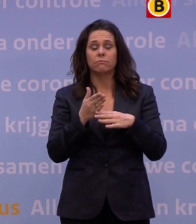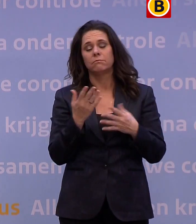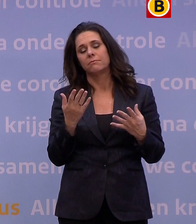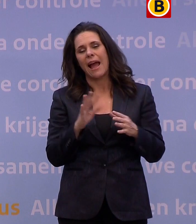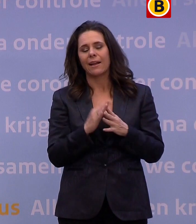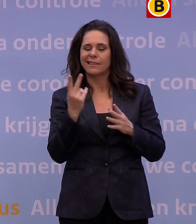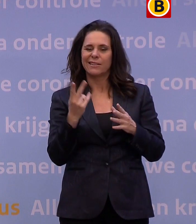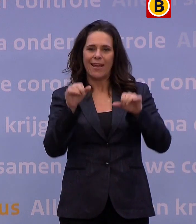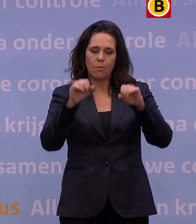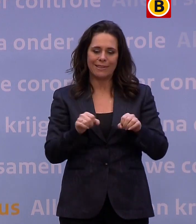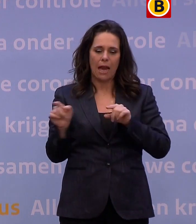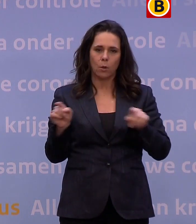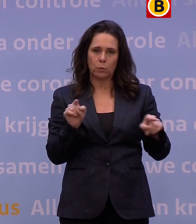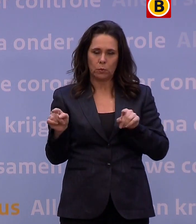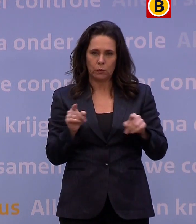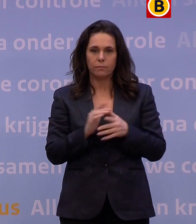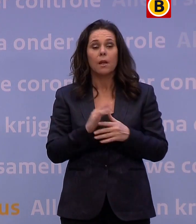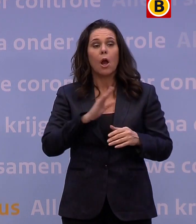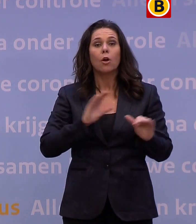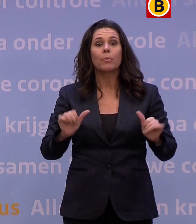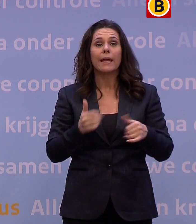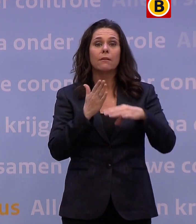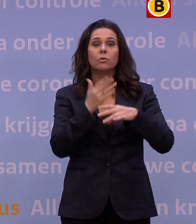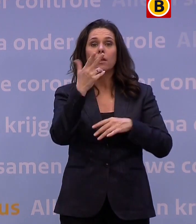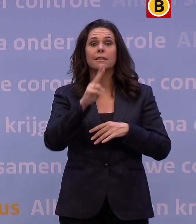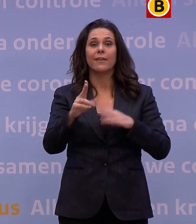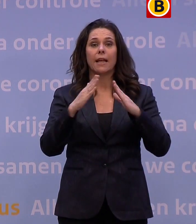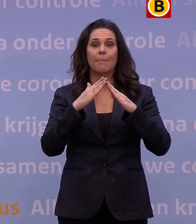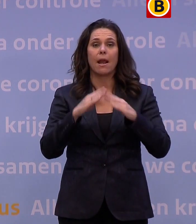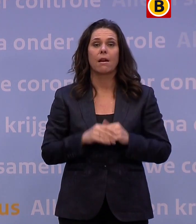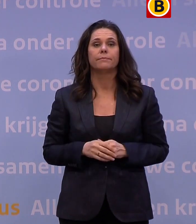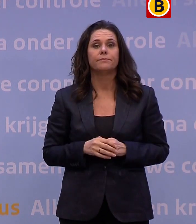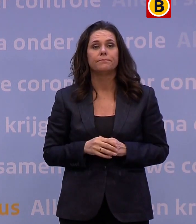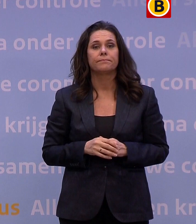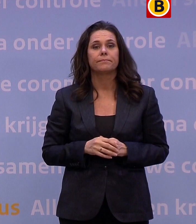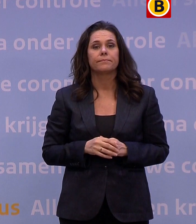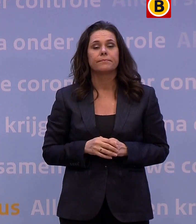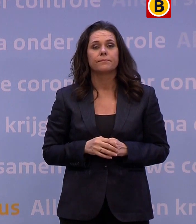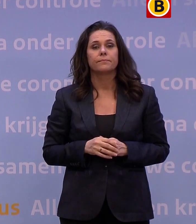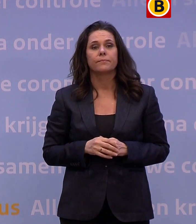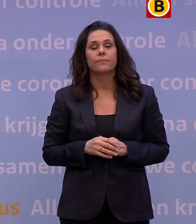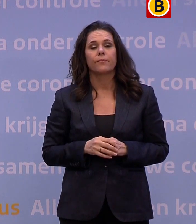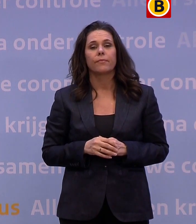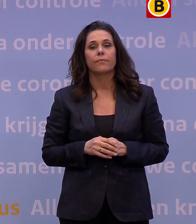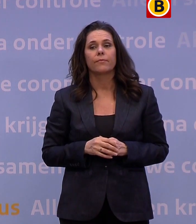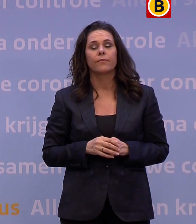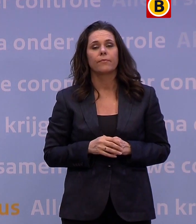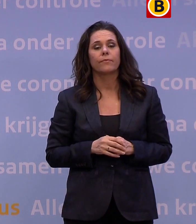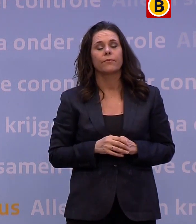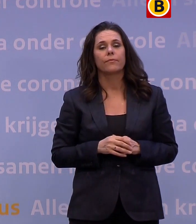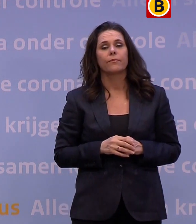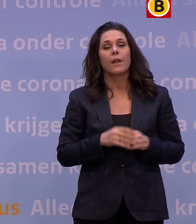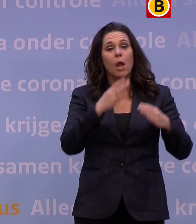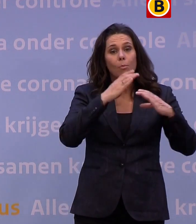zelfstaande besluiten die ook ingaan op woensdag 28 april. Namelijk het maximale aantal